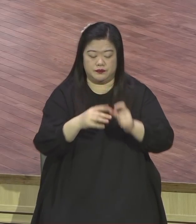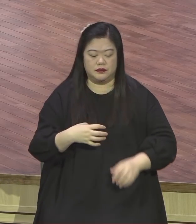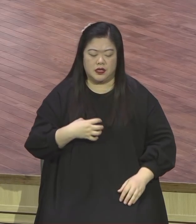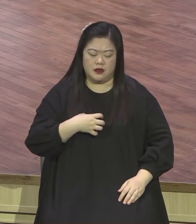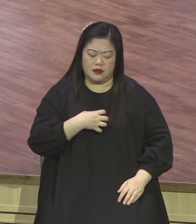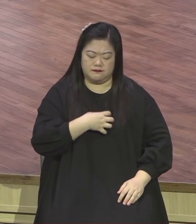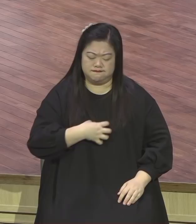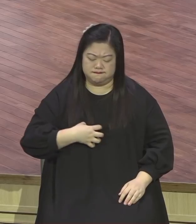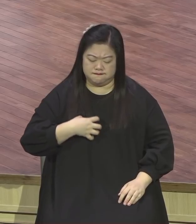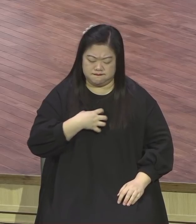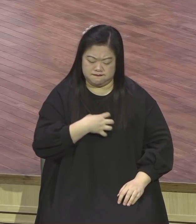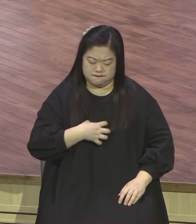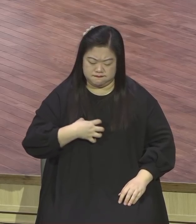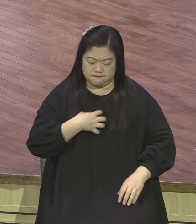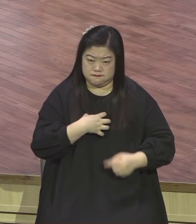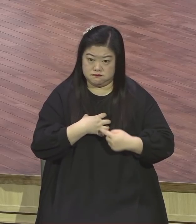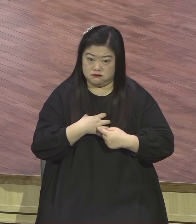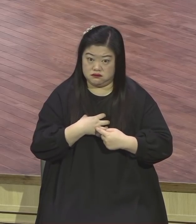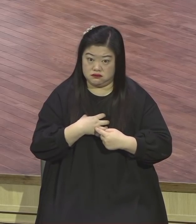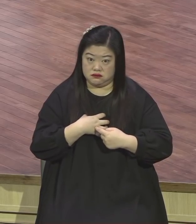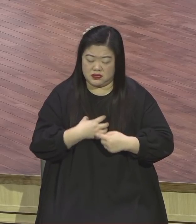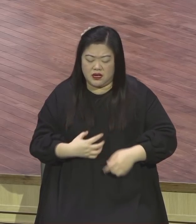염려한다고 상황이 절대 바뀌는 게 아니